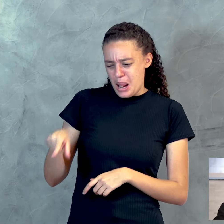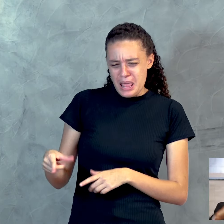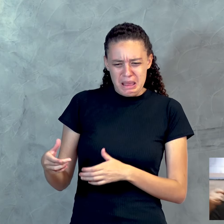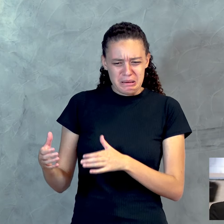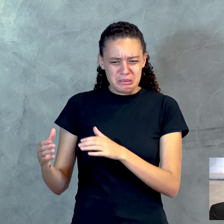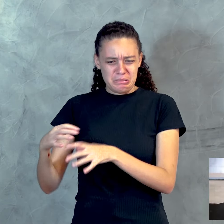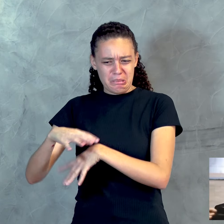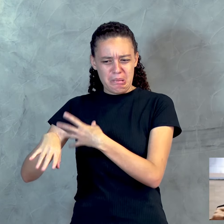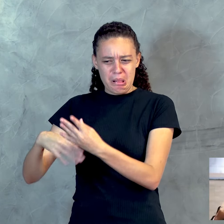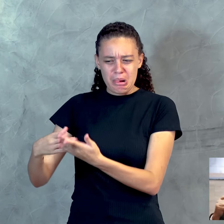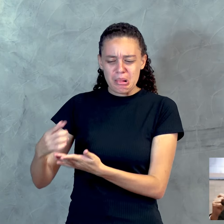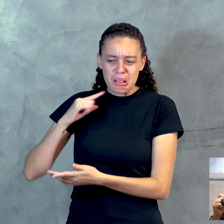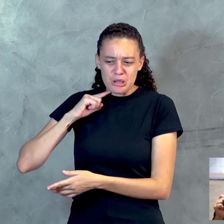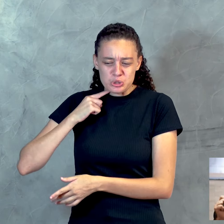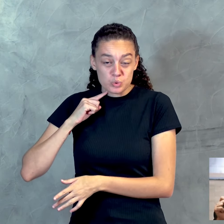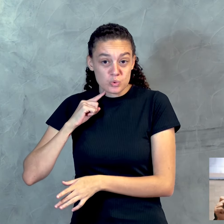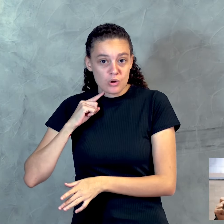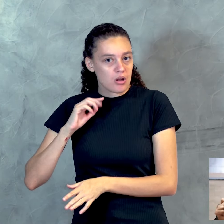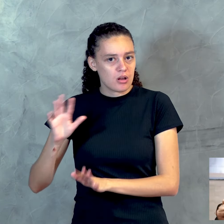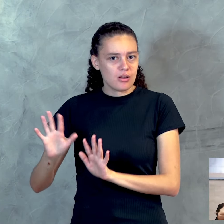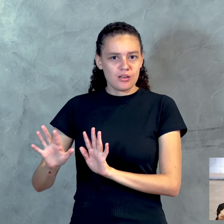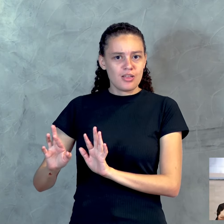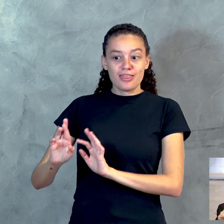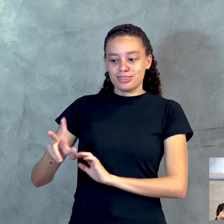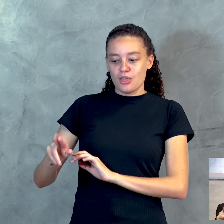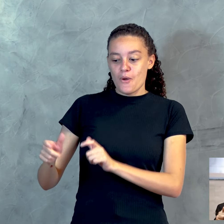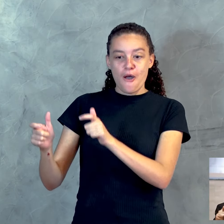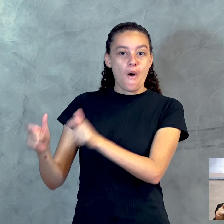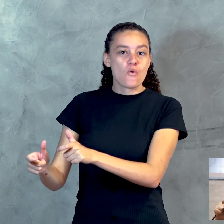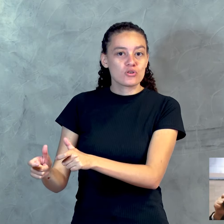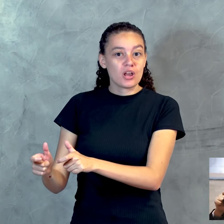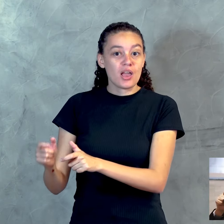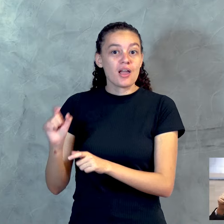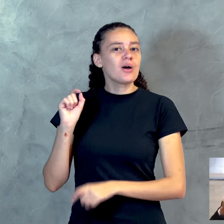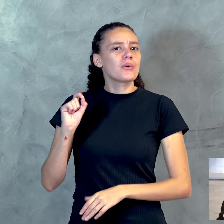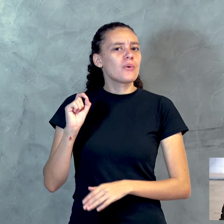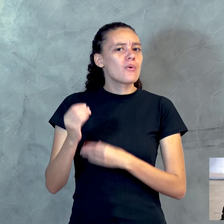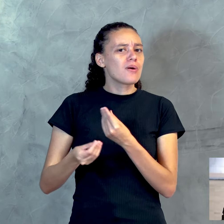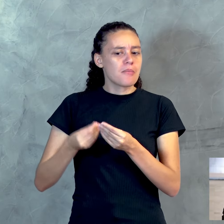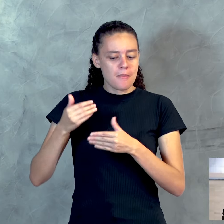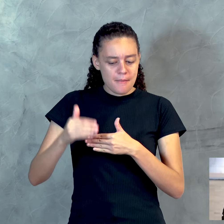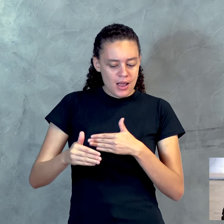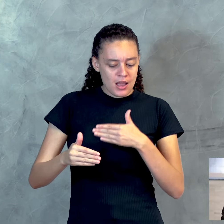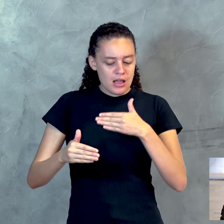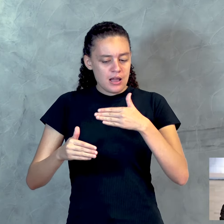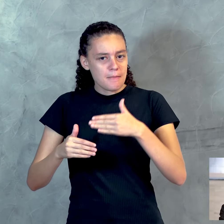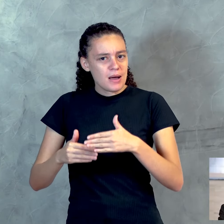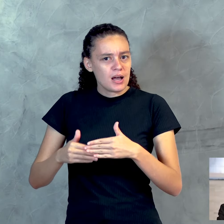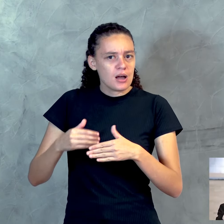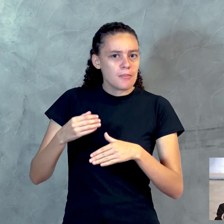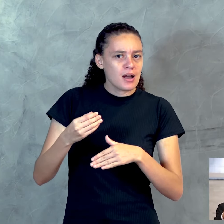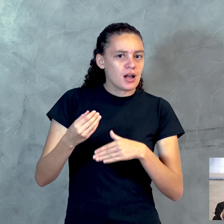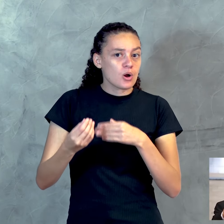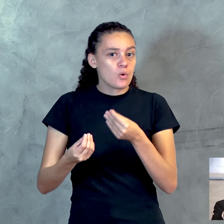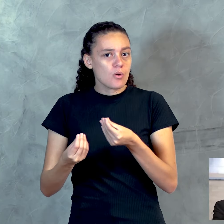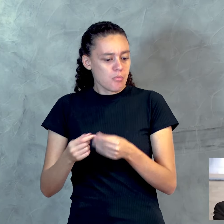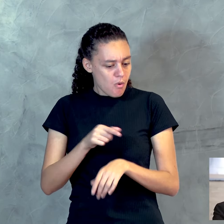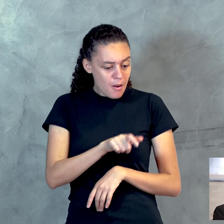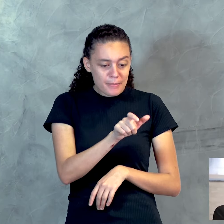veio do balde, veio... Não é de onde ele veio, é pelo processo que ele passou. É o quanto Deus fez por